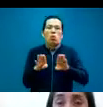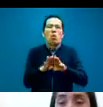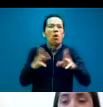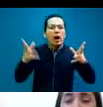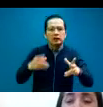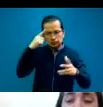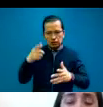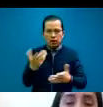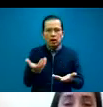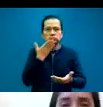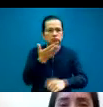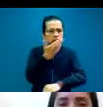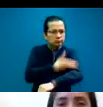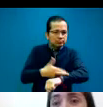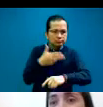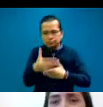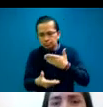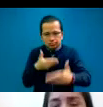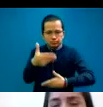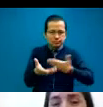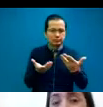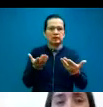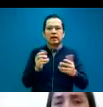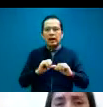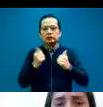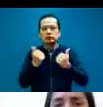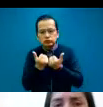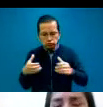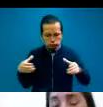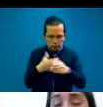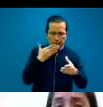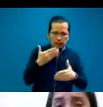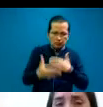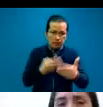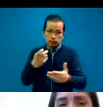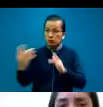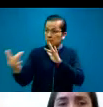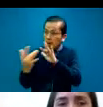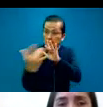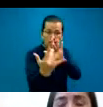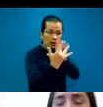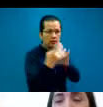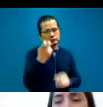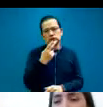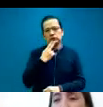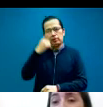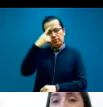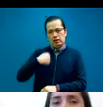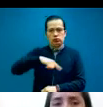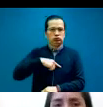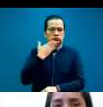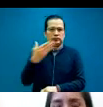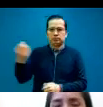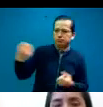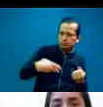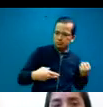gestionar una asociación, a tener relaciones y nos enriquecemos mutuamente, realmente para nosotros es muy